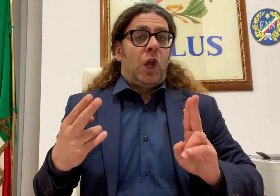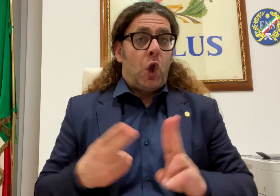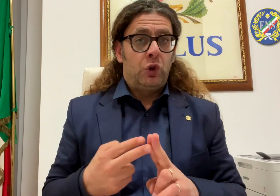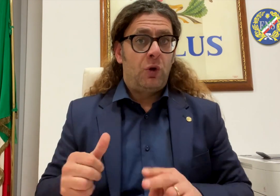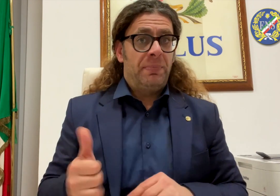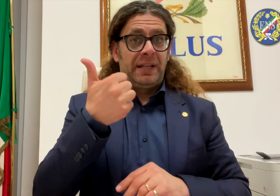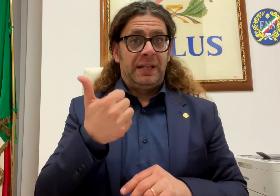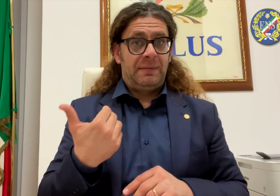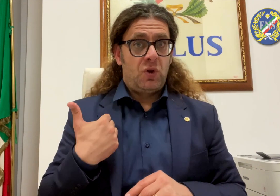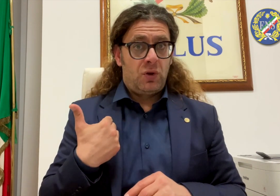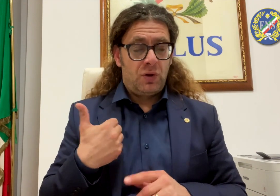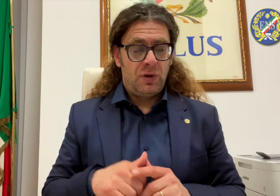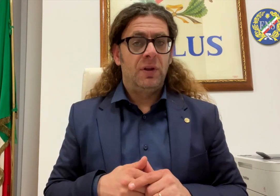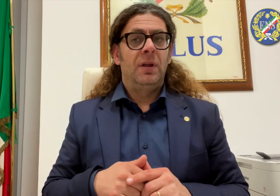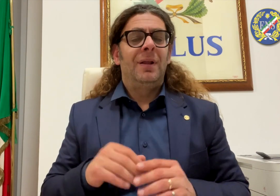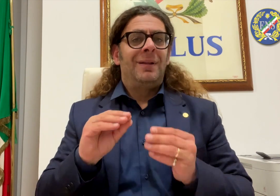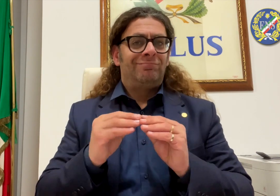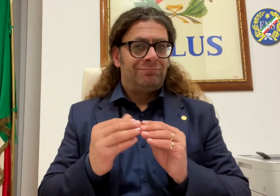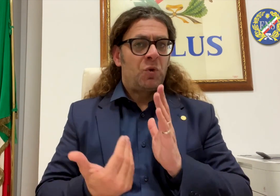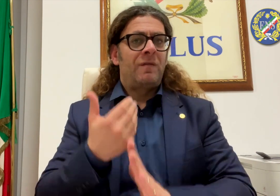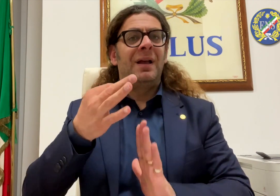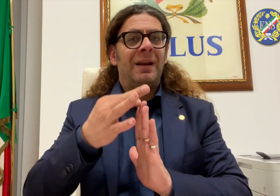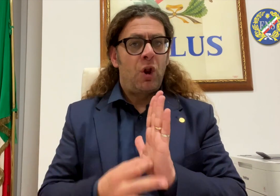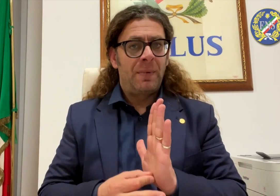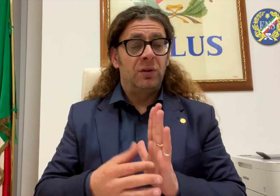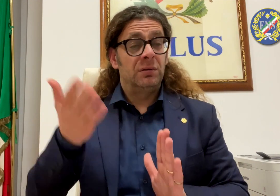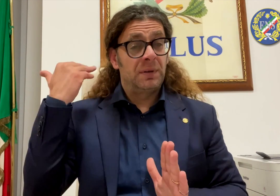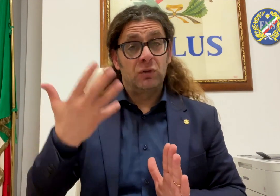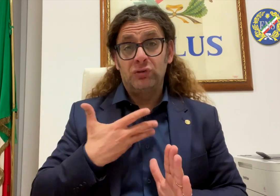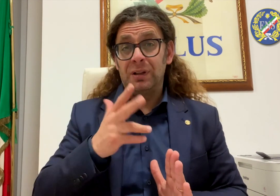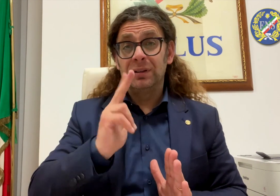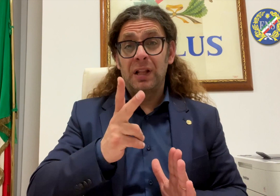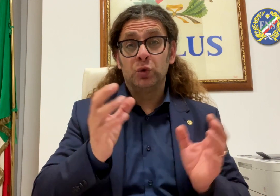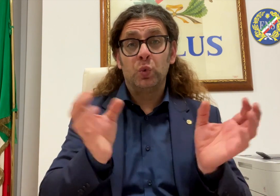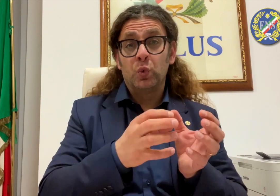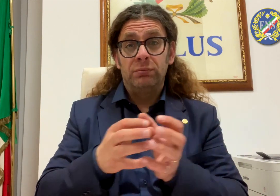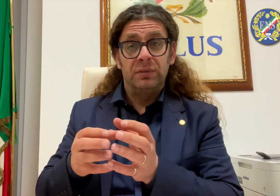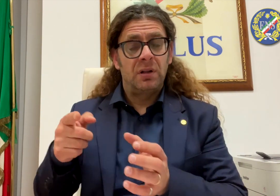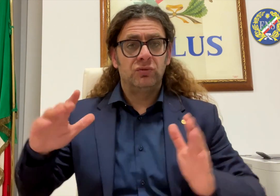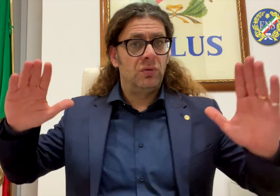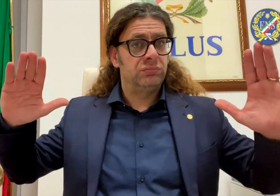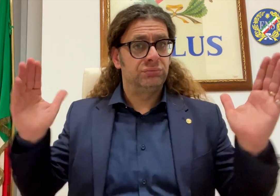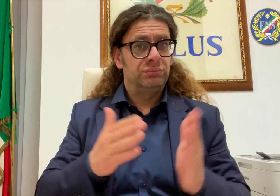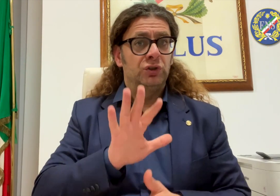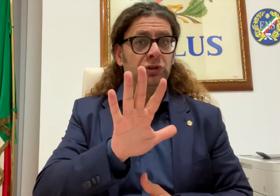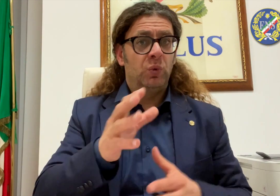sulla Disabilità, il cui acronimo è OND. Il nuovo regolamento presenta delle significative